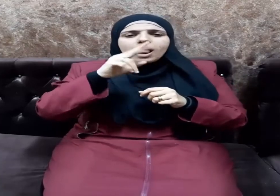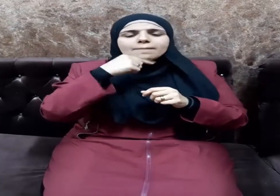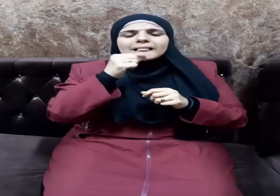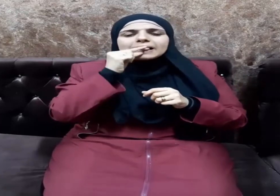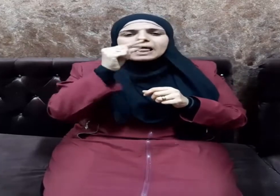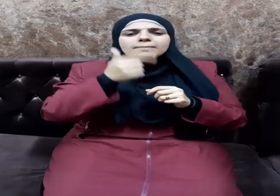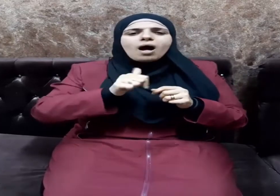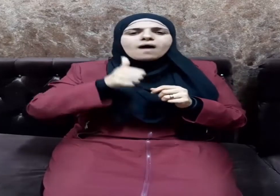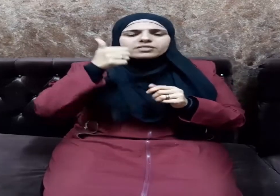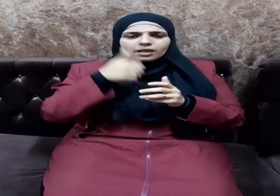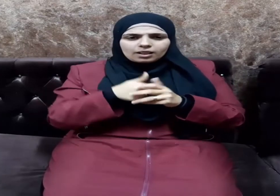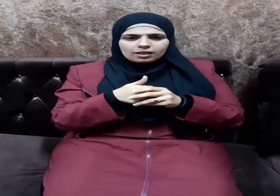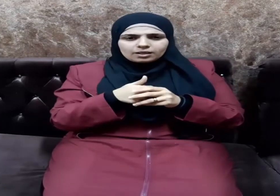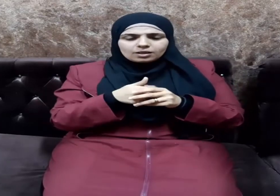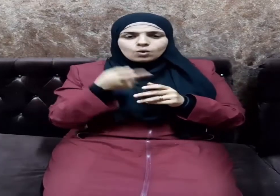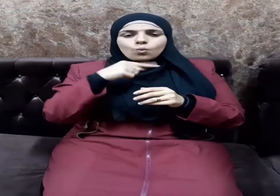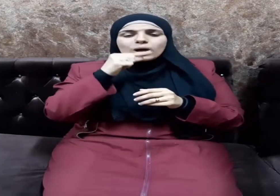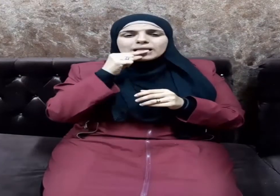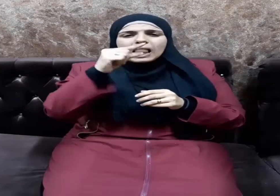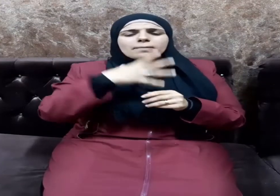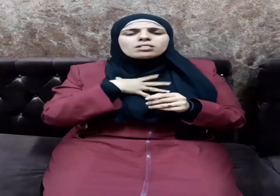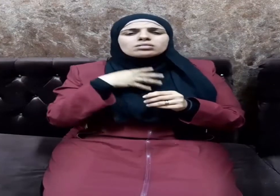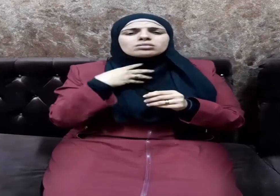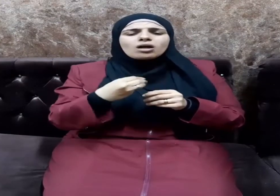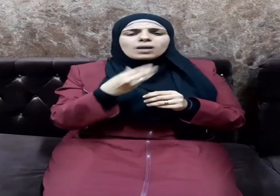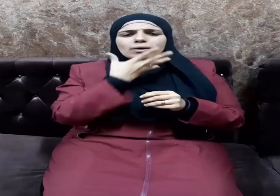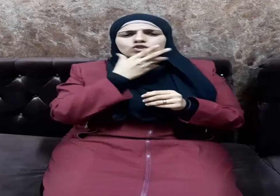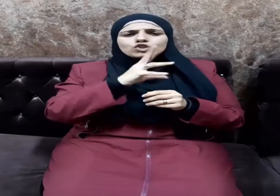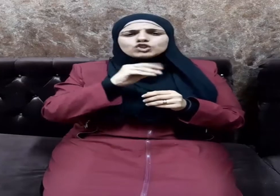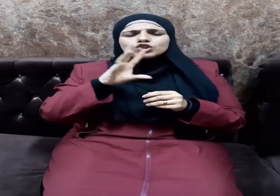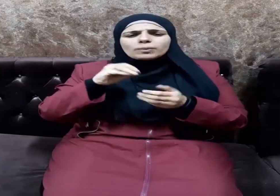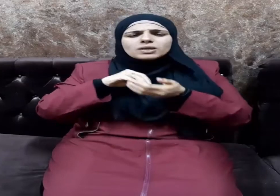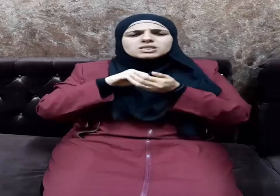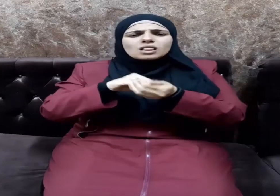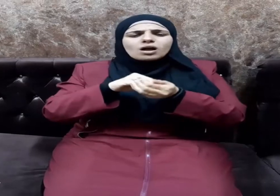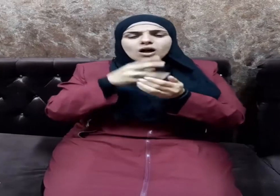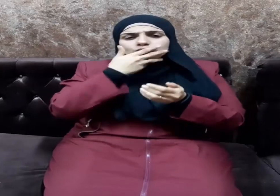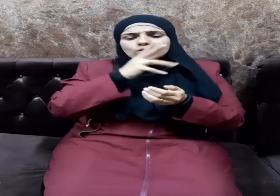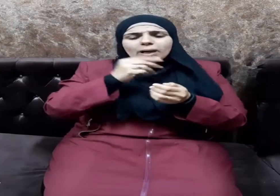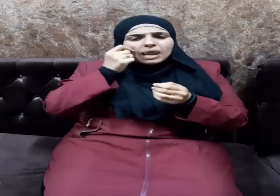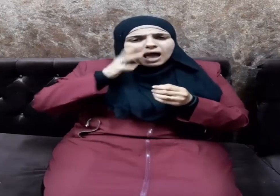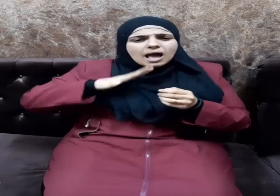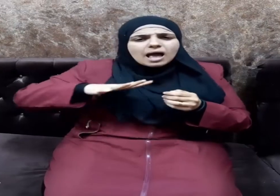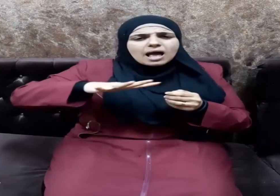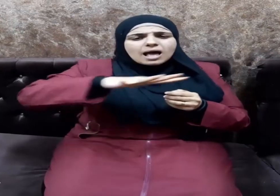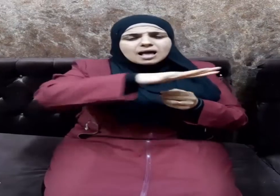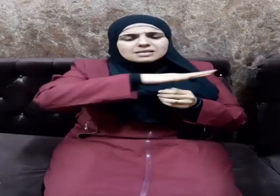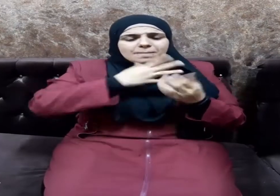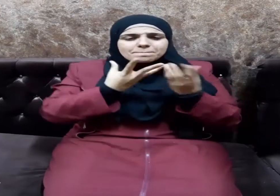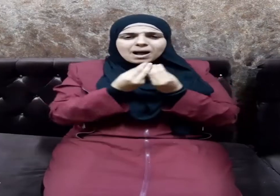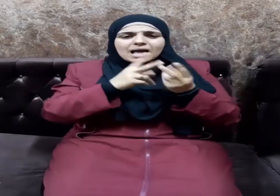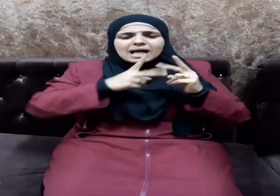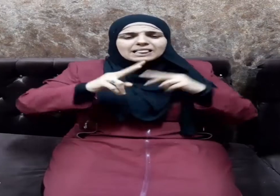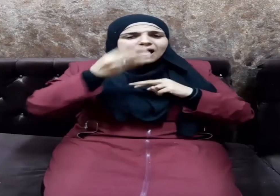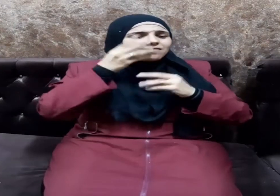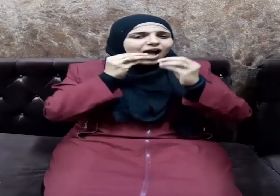هي أحسن والكلمة الطيبة تكون مع الناس جميعا على اختلاف ألوانهم